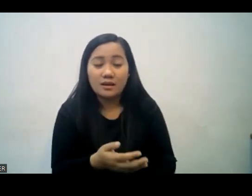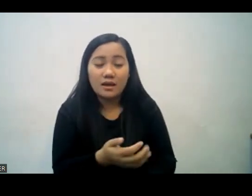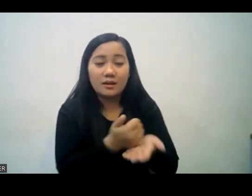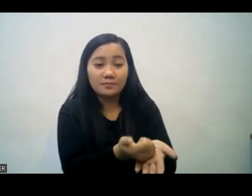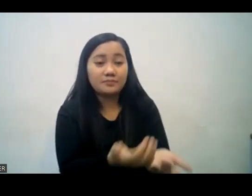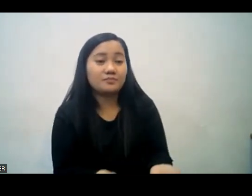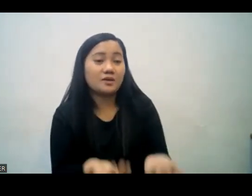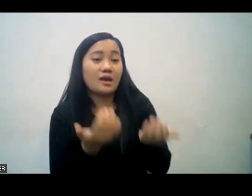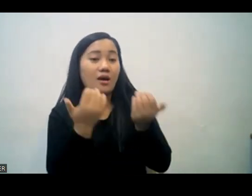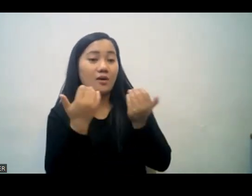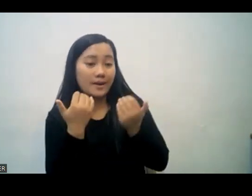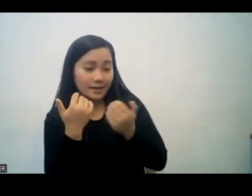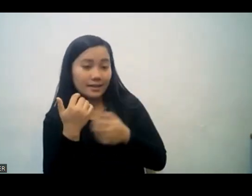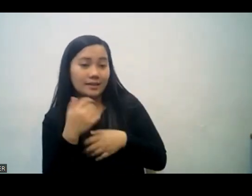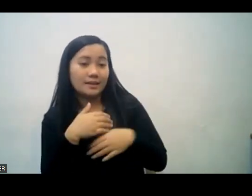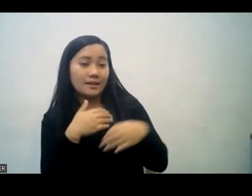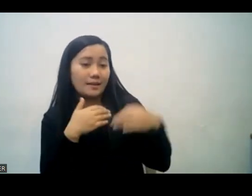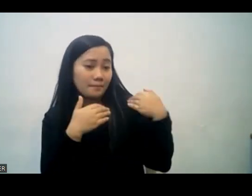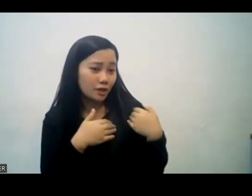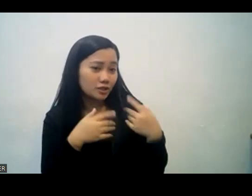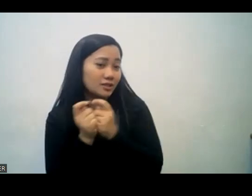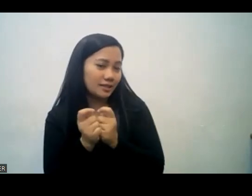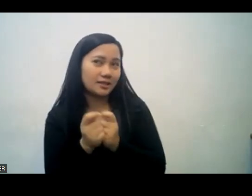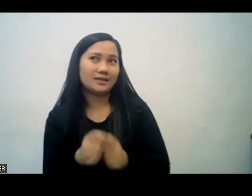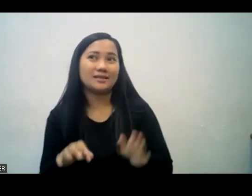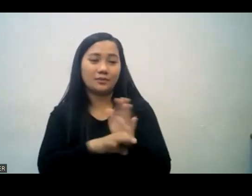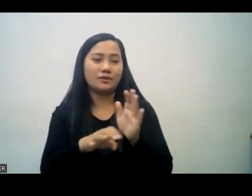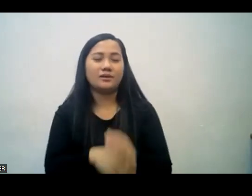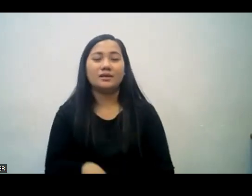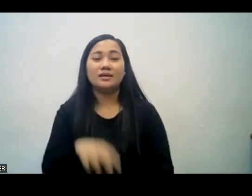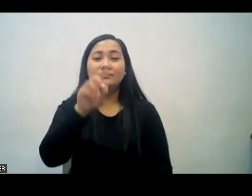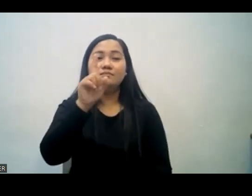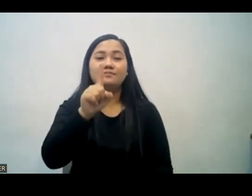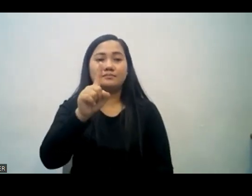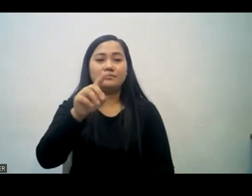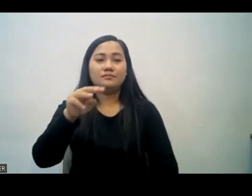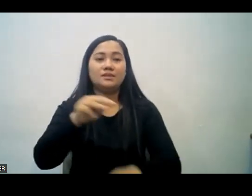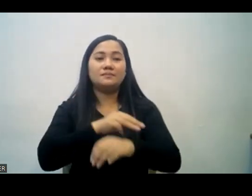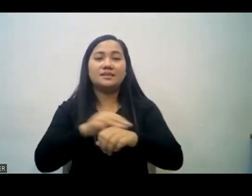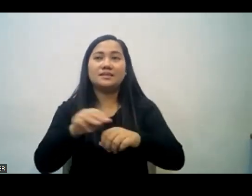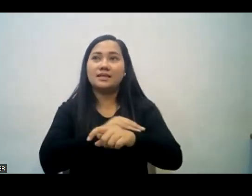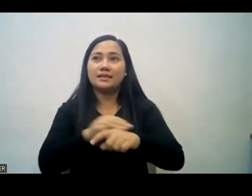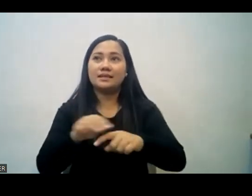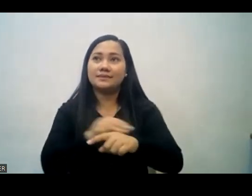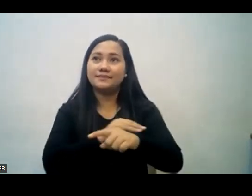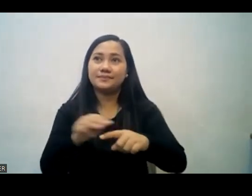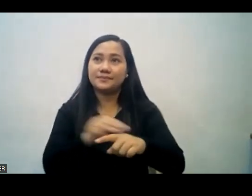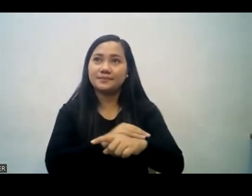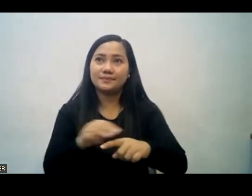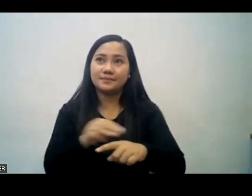kaya isa dito kalimbawa ito po ay isang ministry at merong mga membro dito